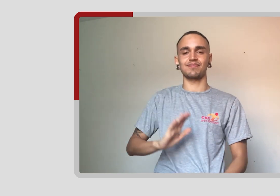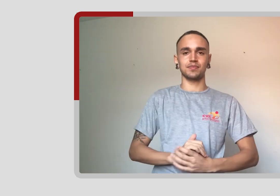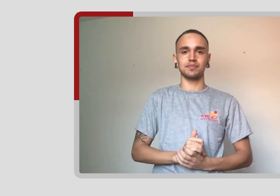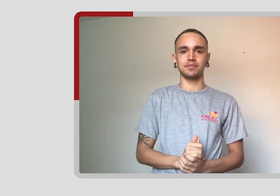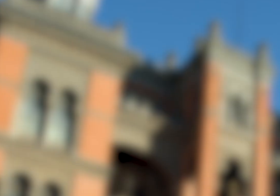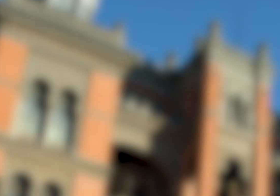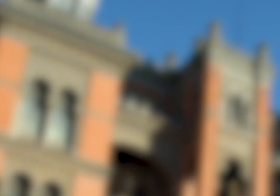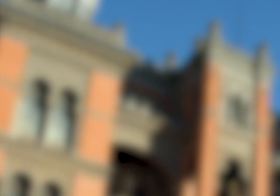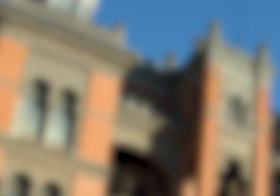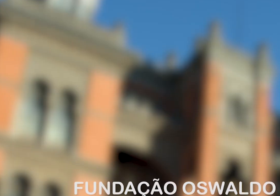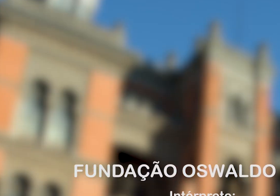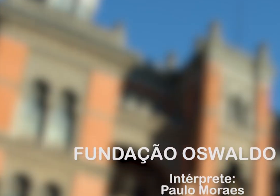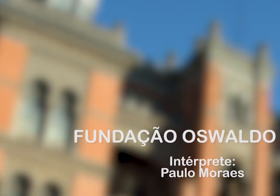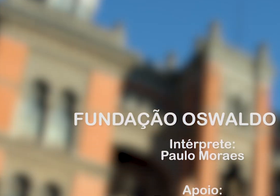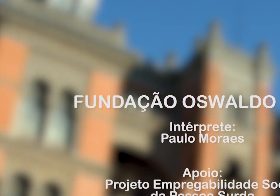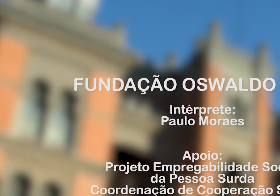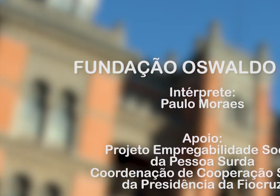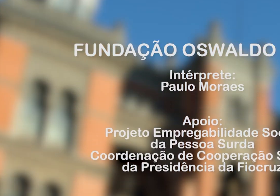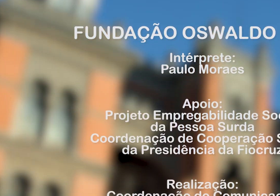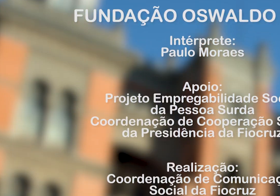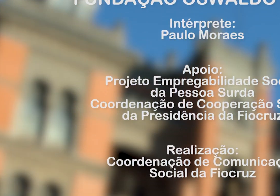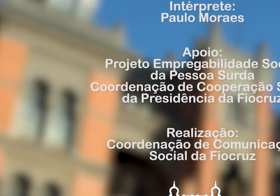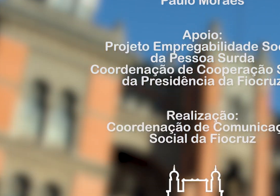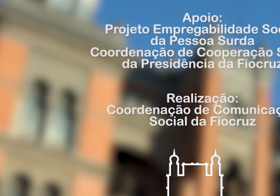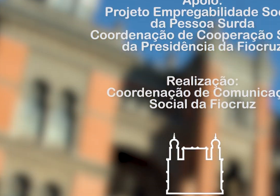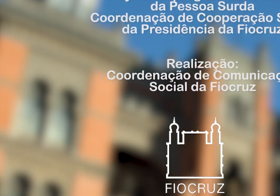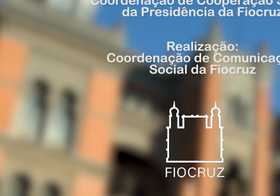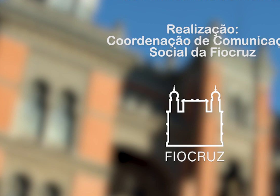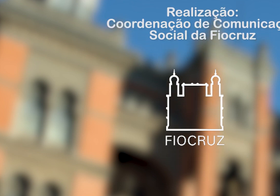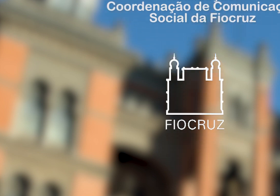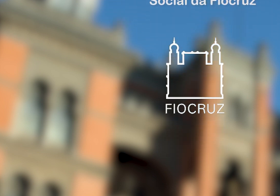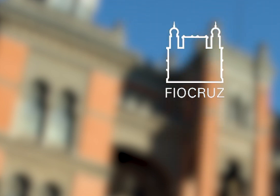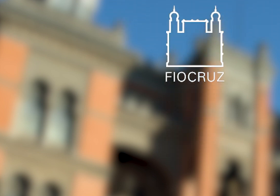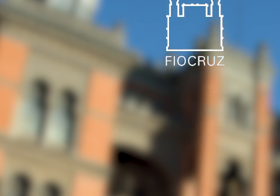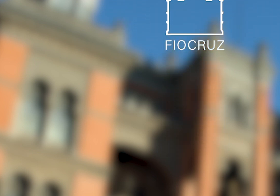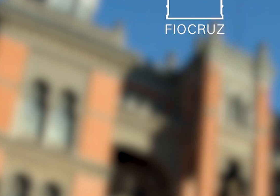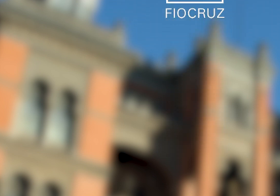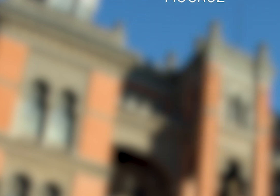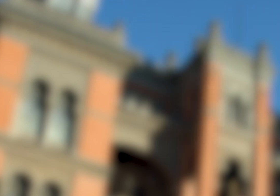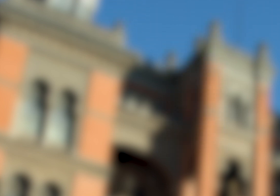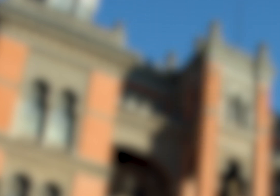Acesse agencia.fiocruz